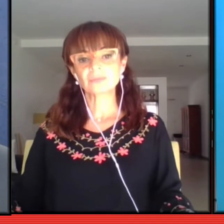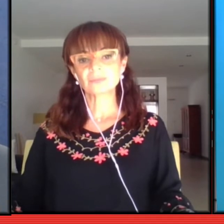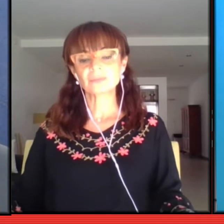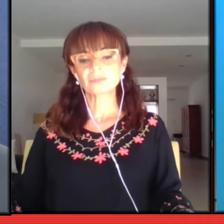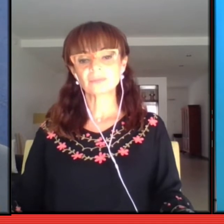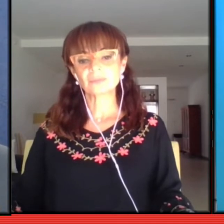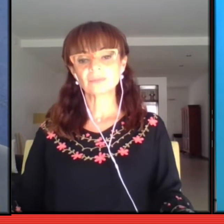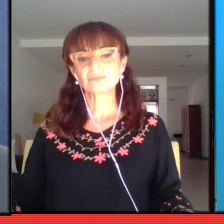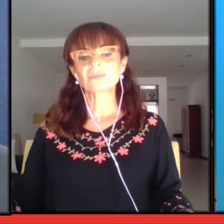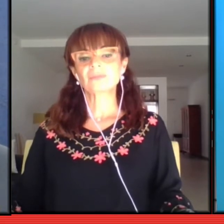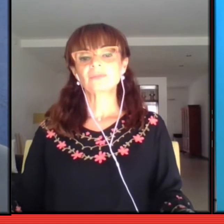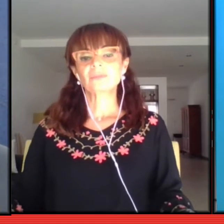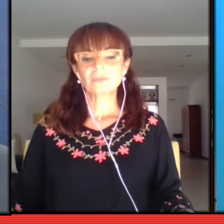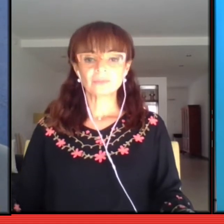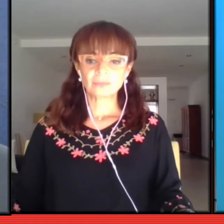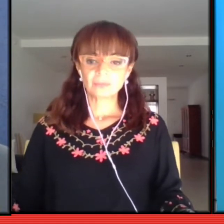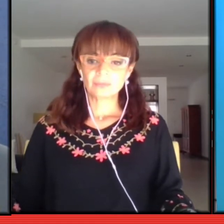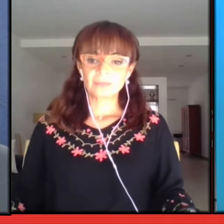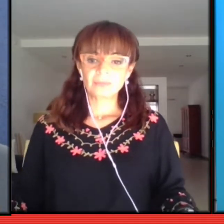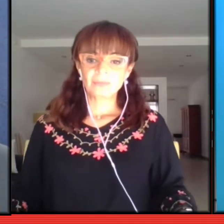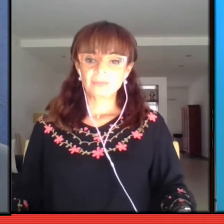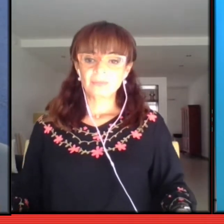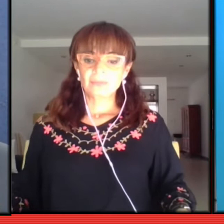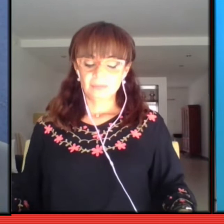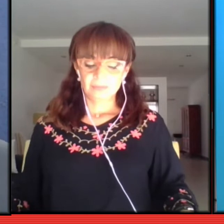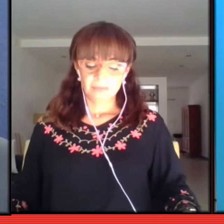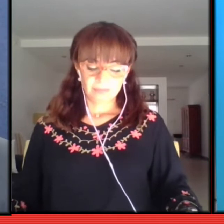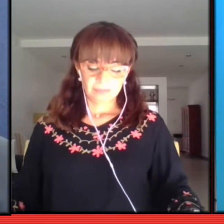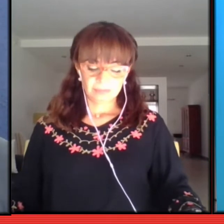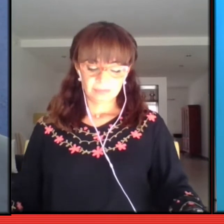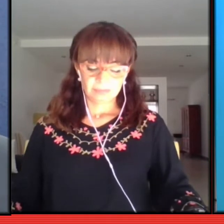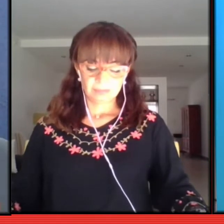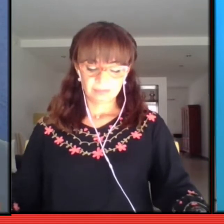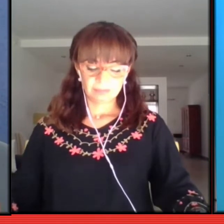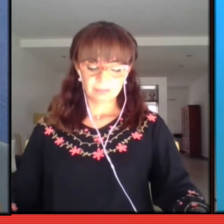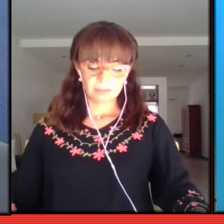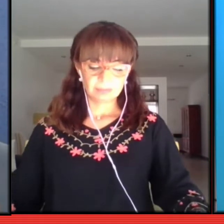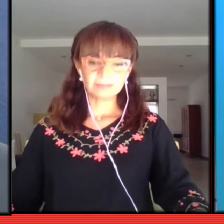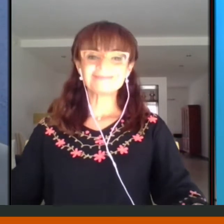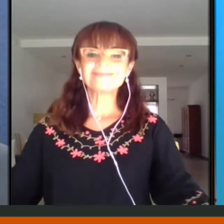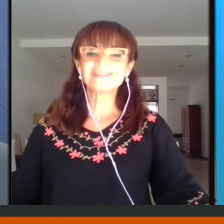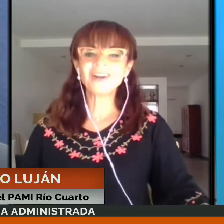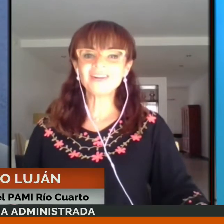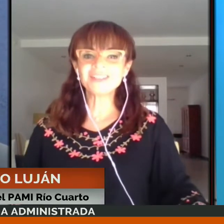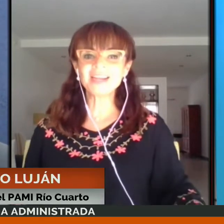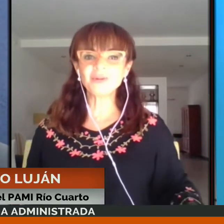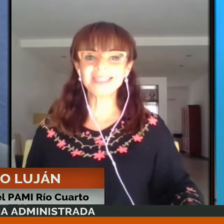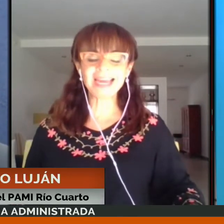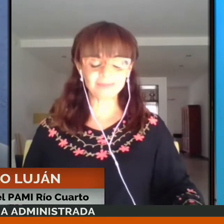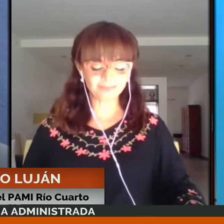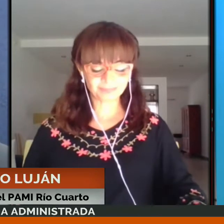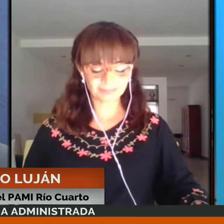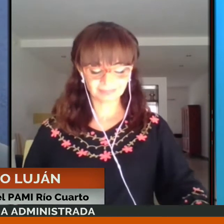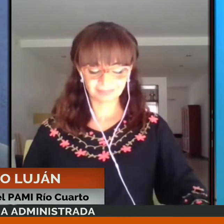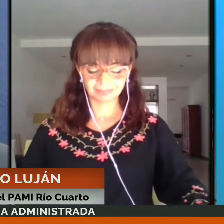programa de voluntariado. ¿Qué tal, Gonzalo? Muy buen mediodía. ¿Qué tal? Buenos días, Martín y Vanina. Hola, Gonzalo.